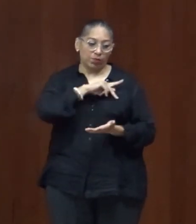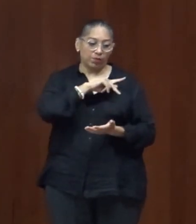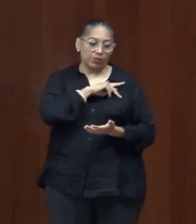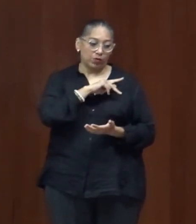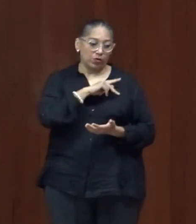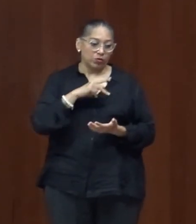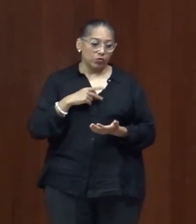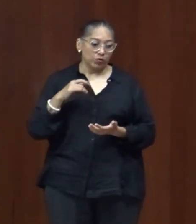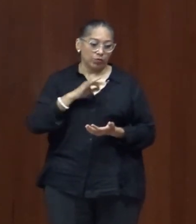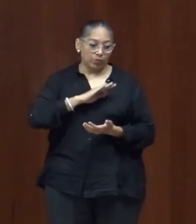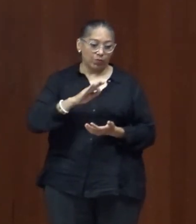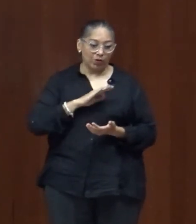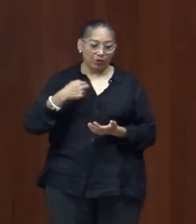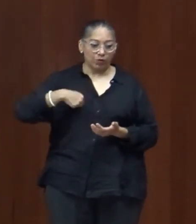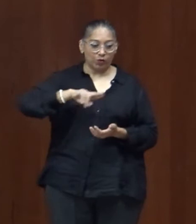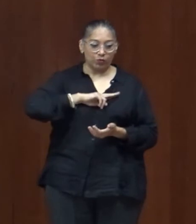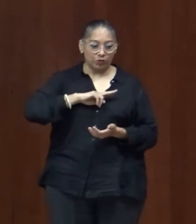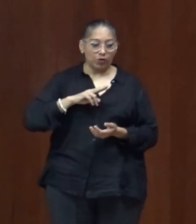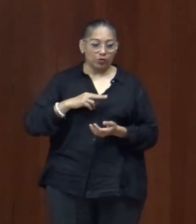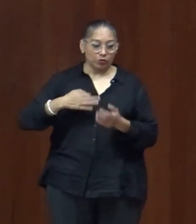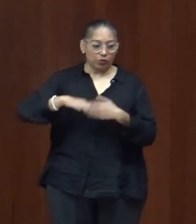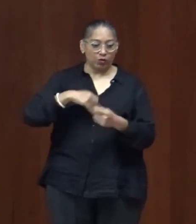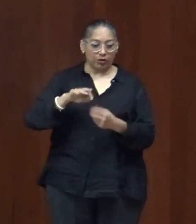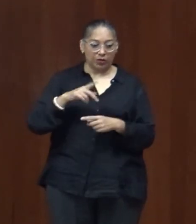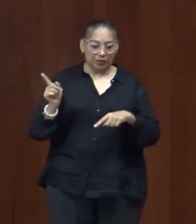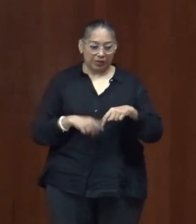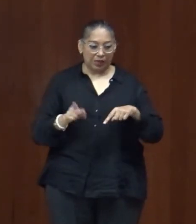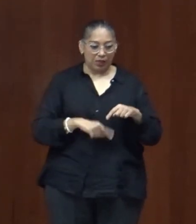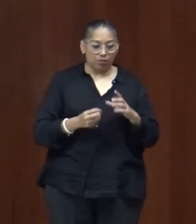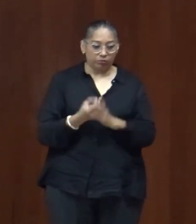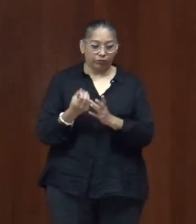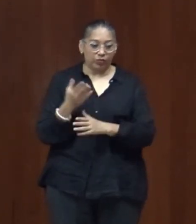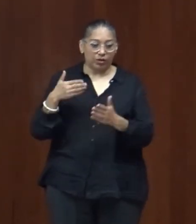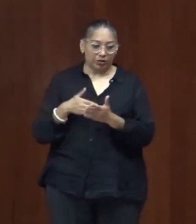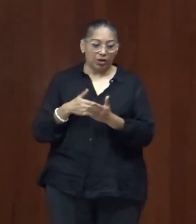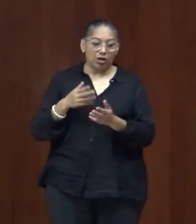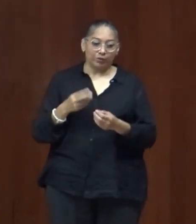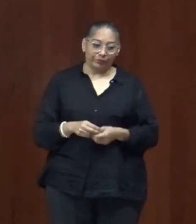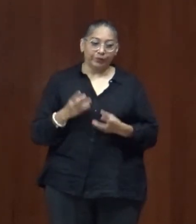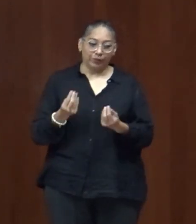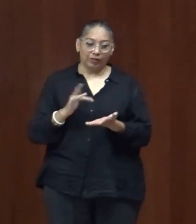muchas gracias y bueno que comiencen muy bien estos trabajos aplausos